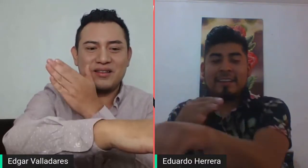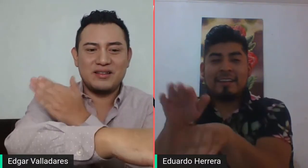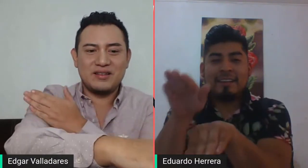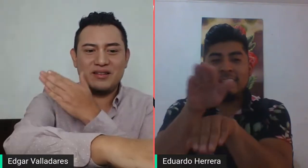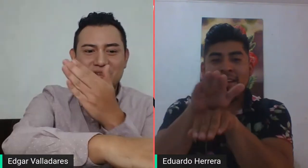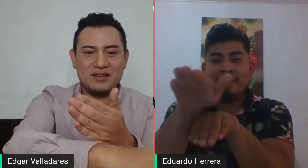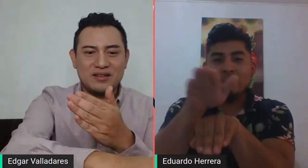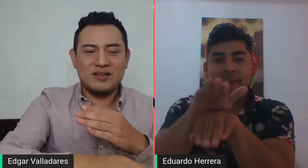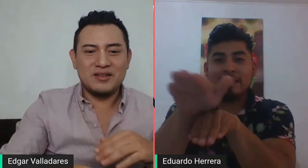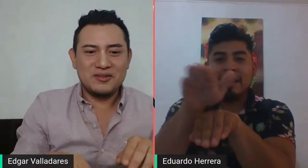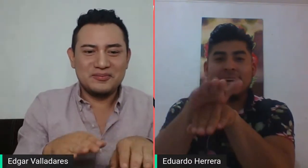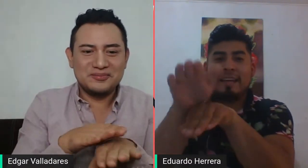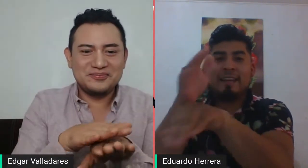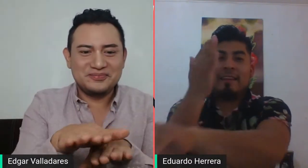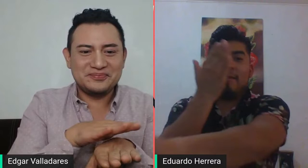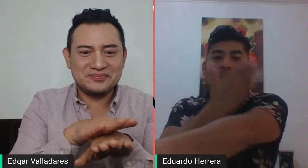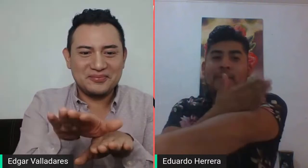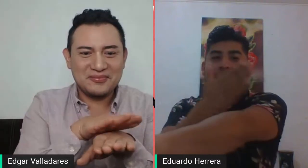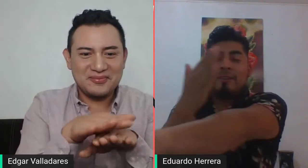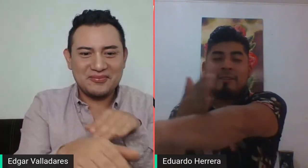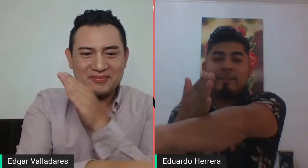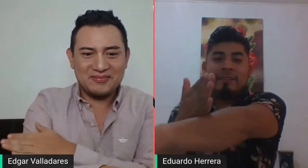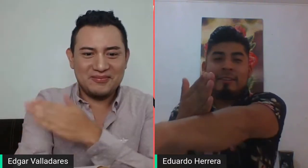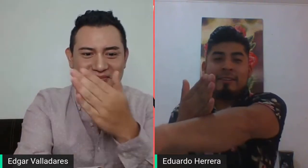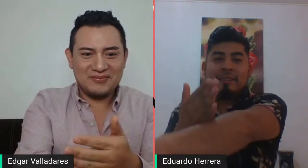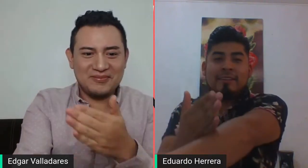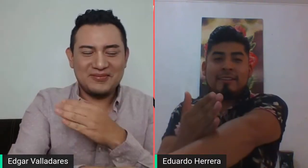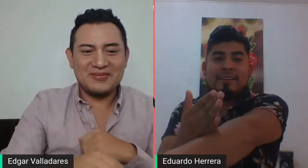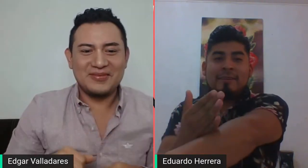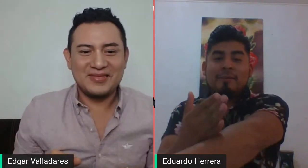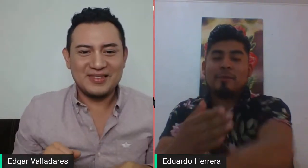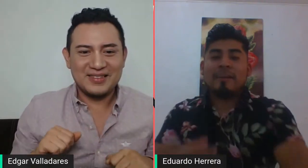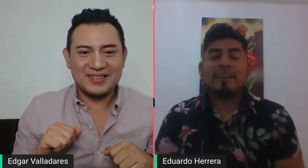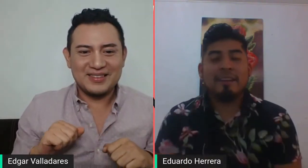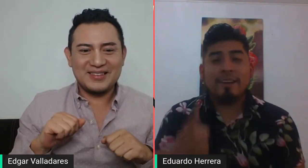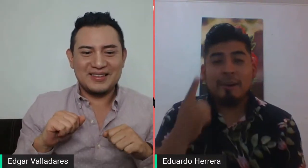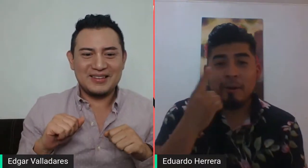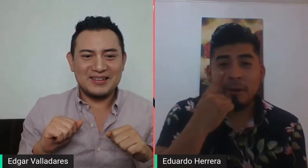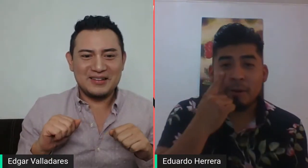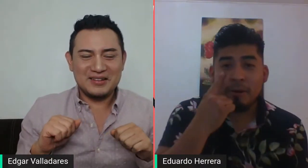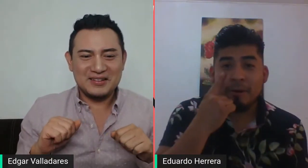¿Sale? Pata de palo. Muy bien. Ojo.